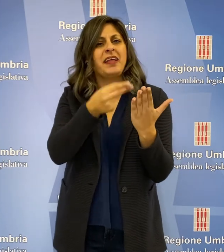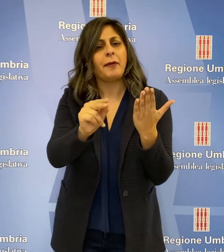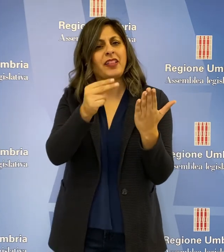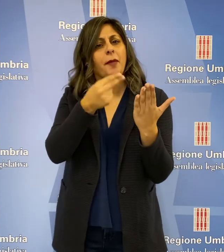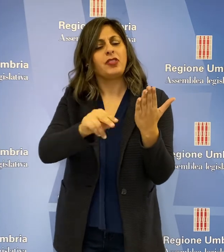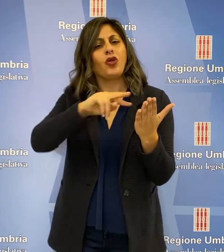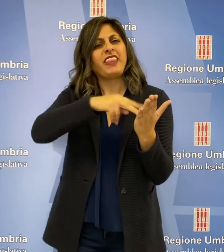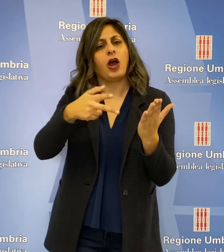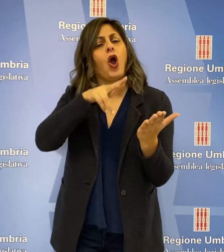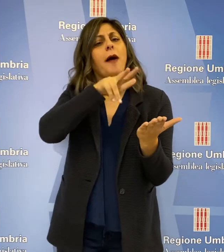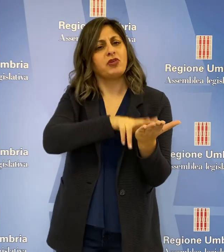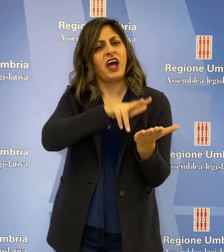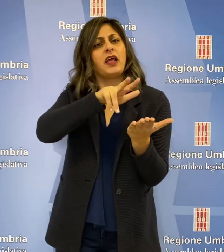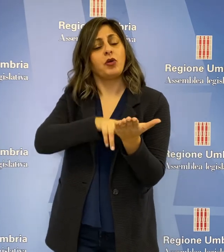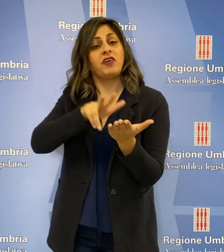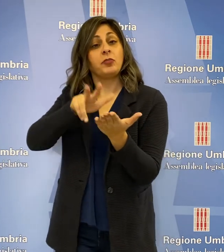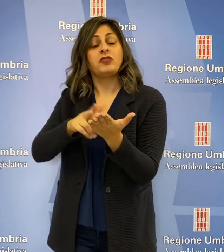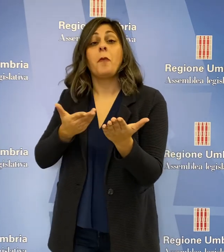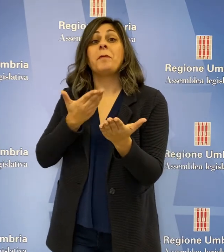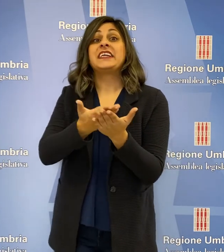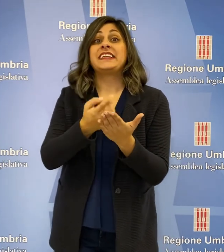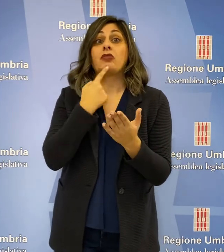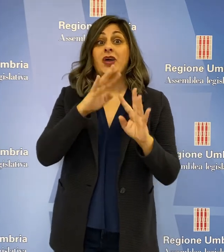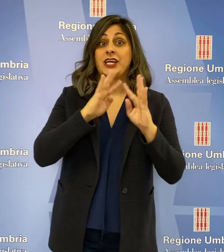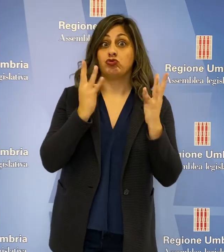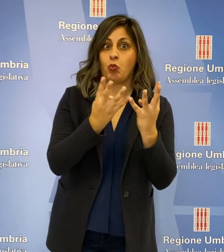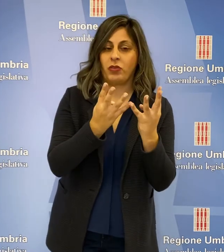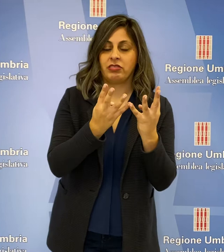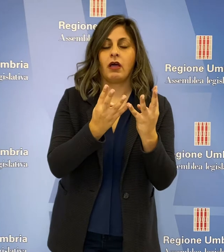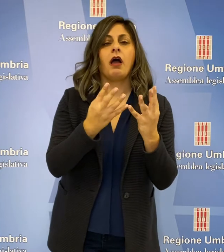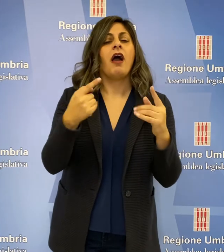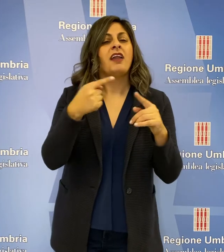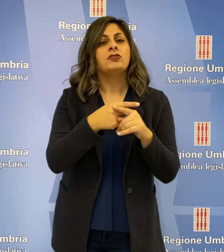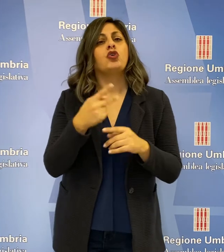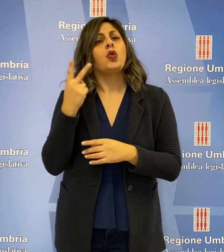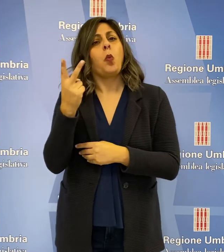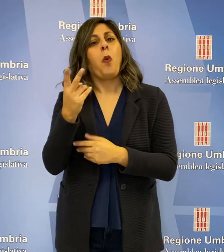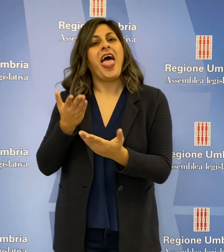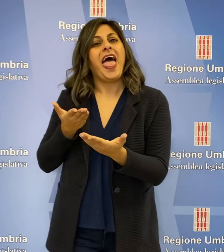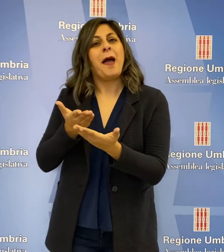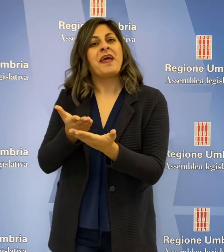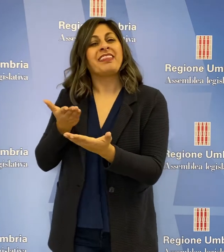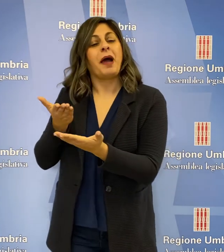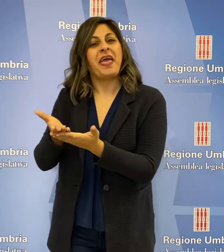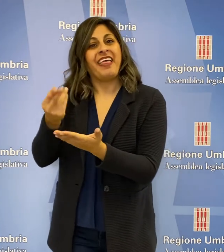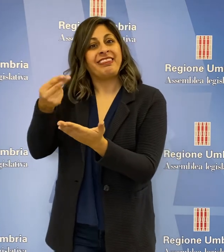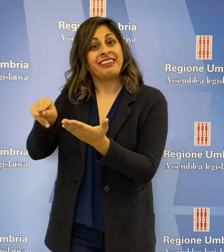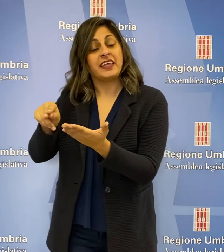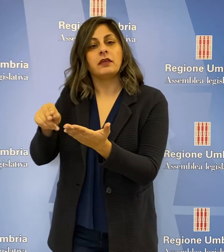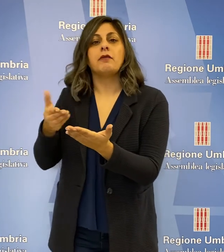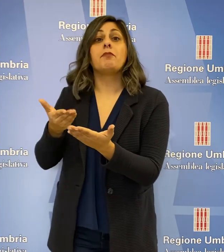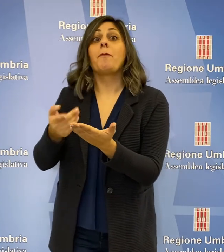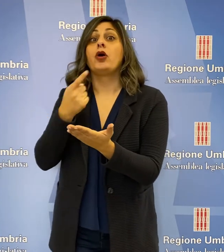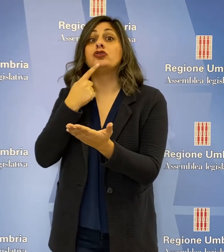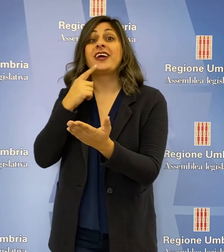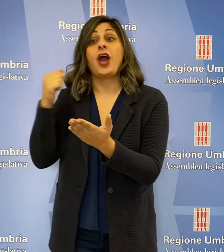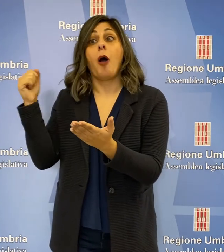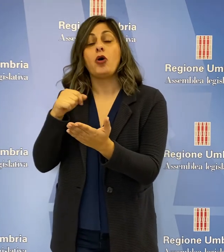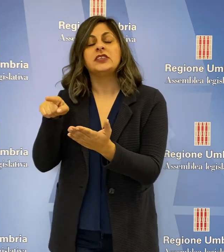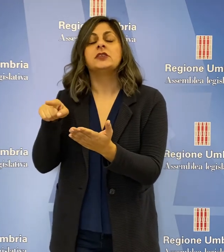emendamenti tecnici presentati dalla Giunta, mentre sono stati respinti due emendamenti proposti dall